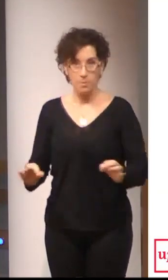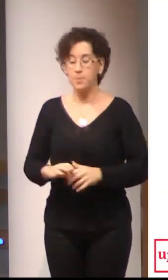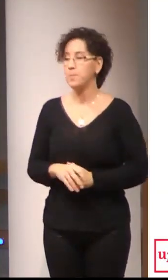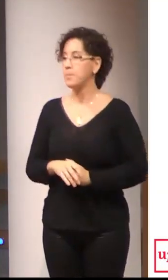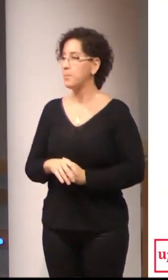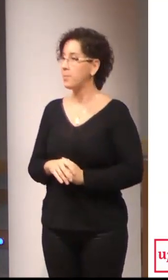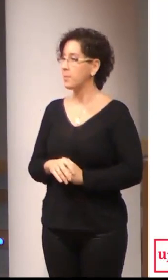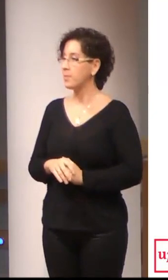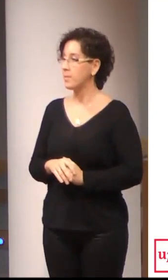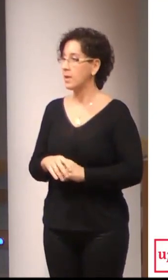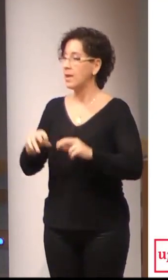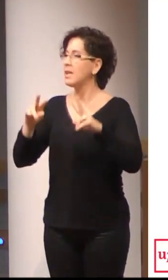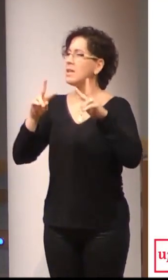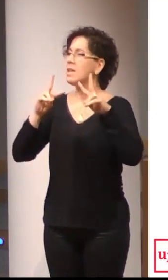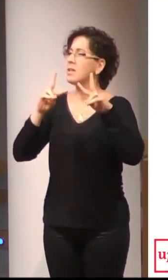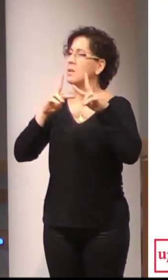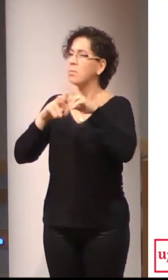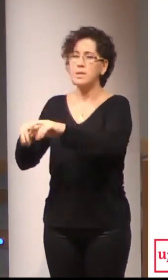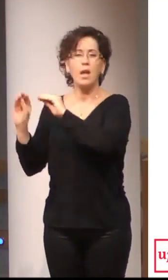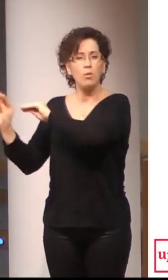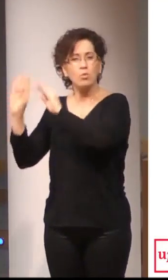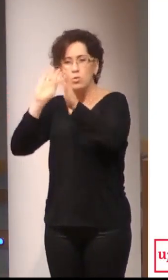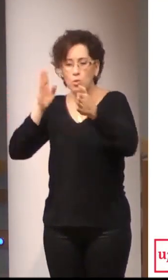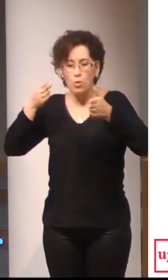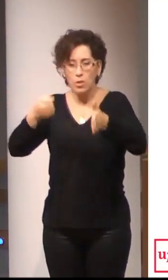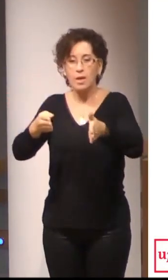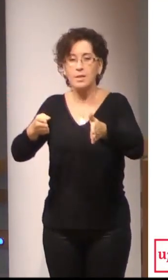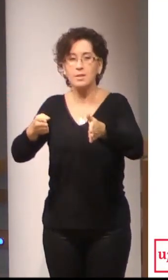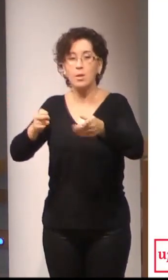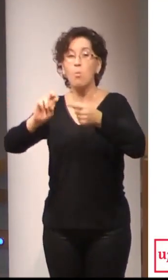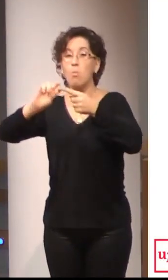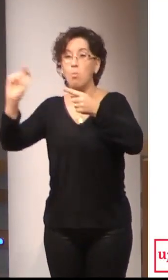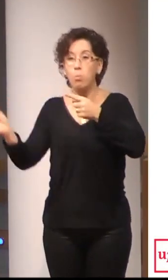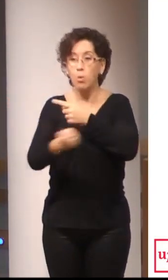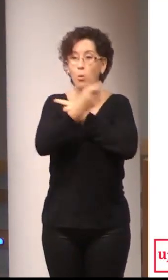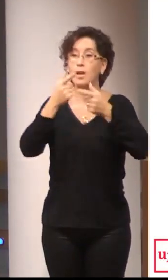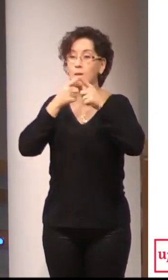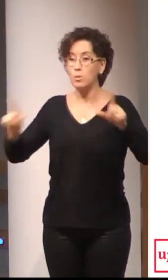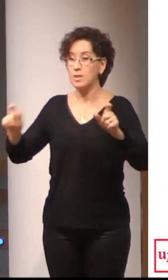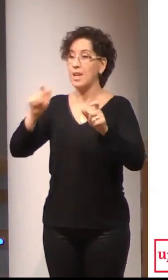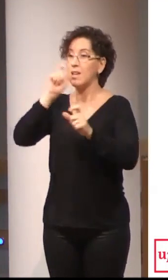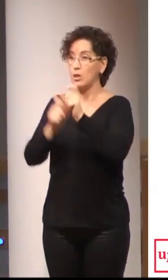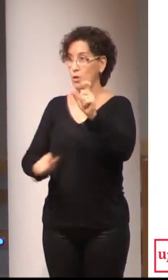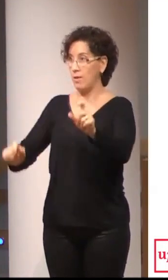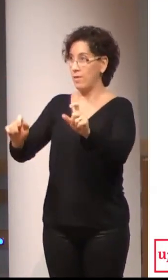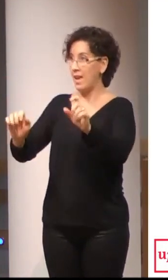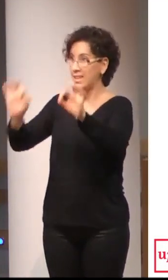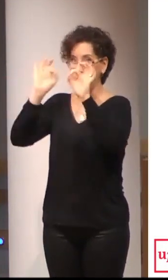A investigación a dedica a la jurilingüística e a la lexicografía especializada.